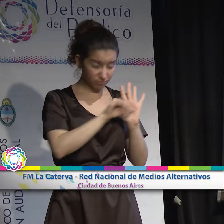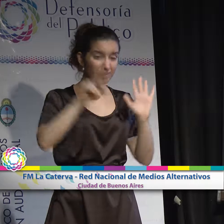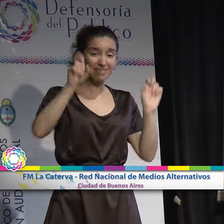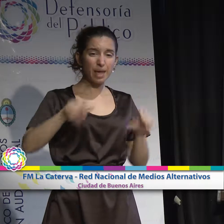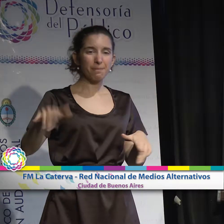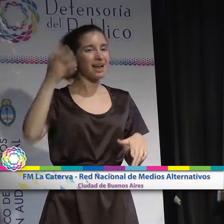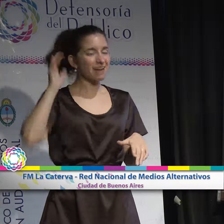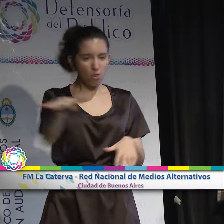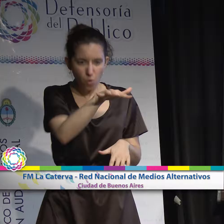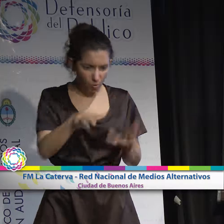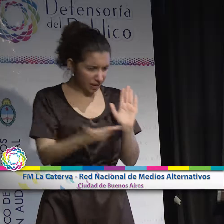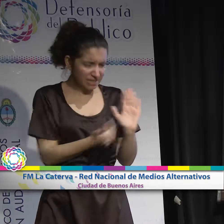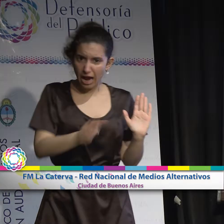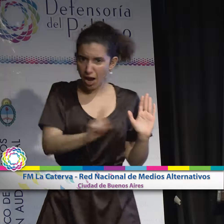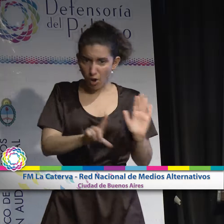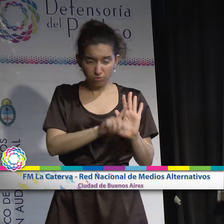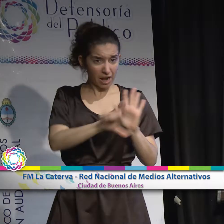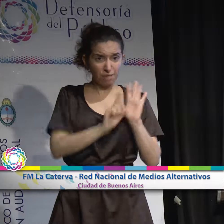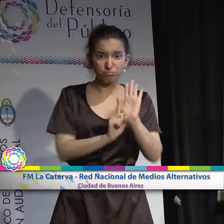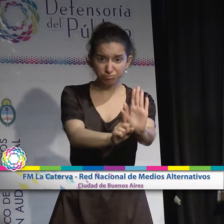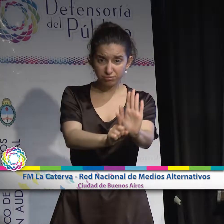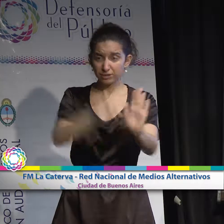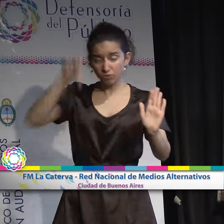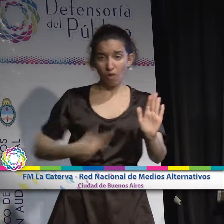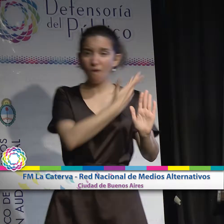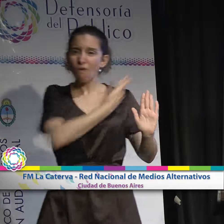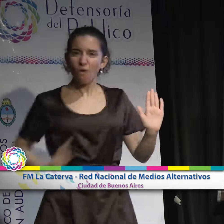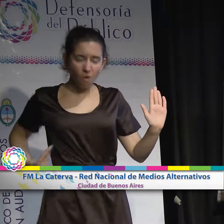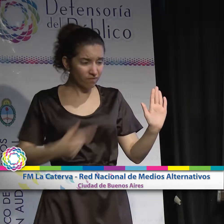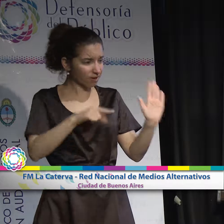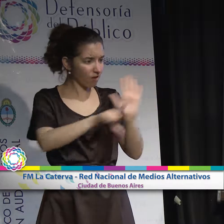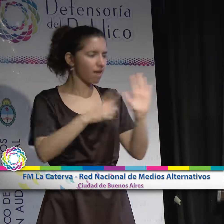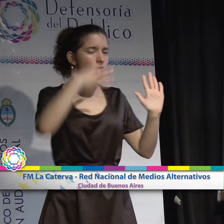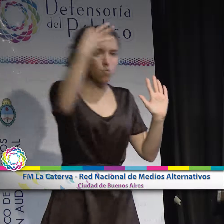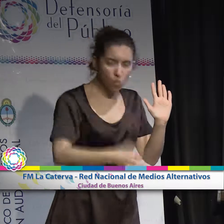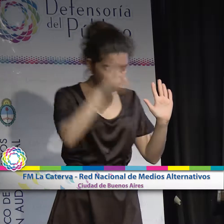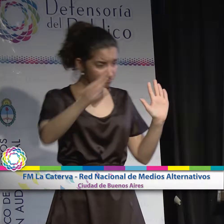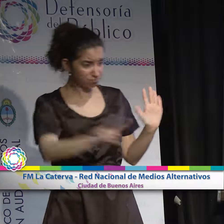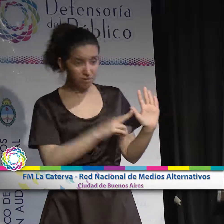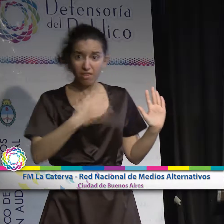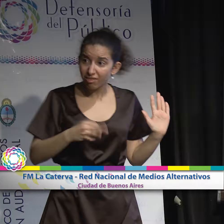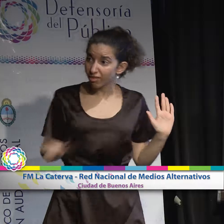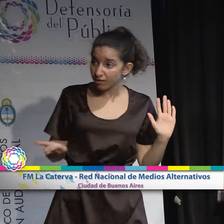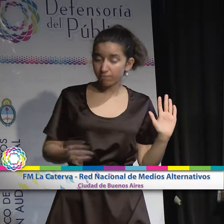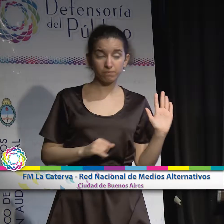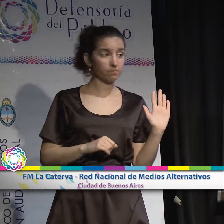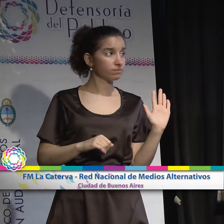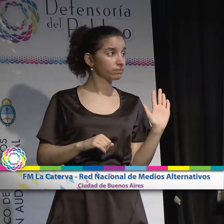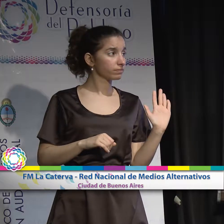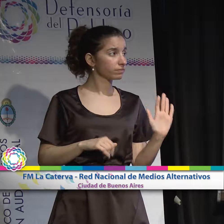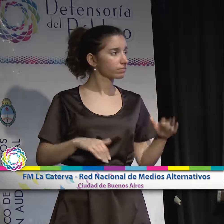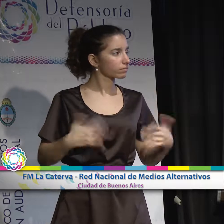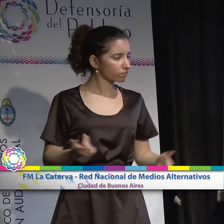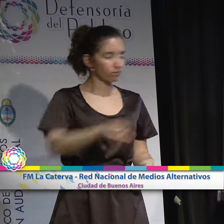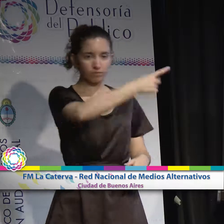lo que denunciamos la falta de aplicación explícita por parte del Estado y del Gobierno Nacional y exigimos que se aplique. Nos